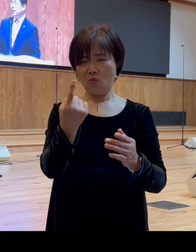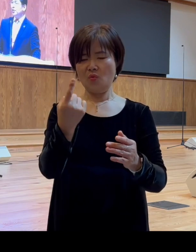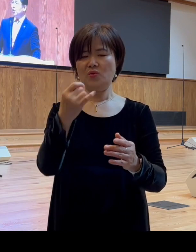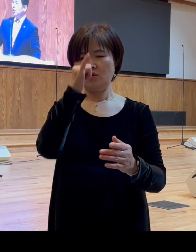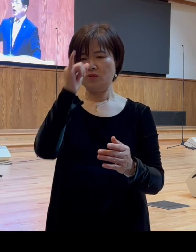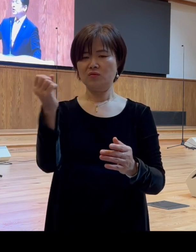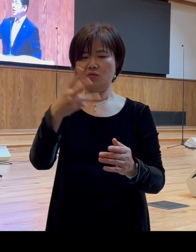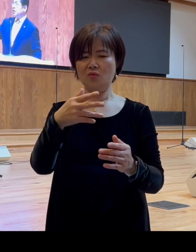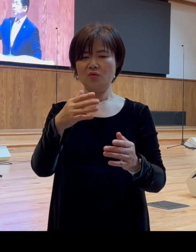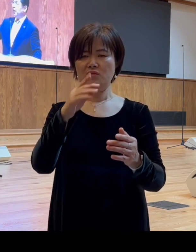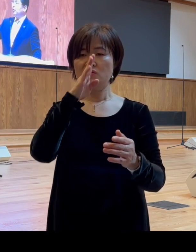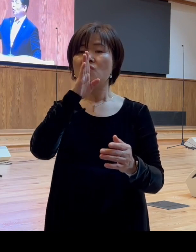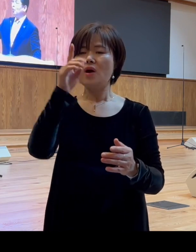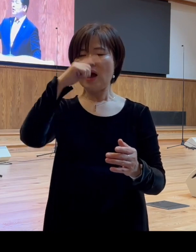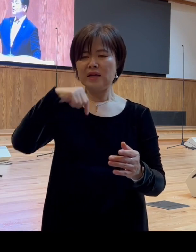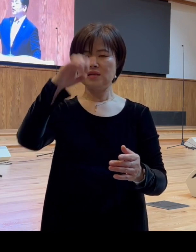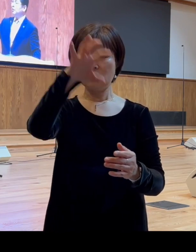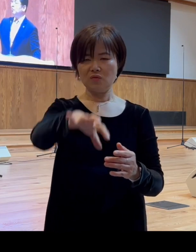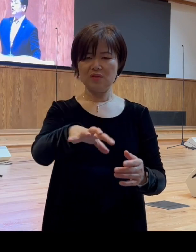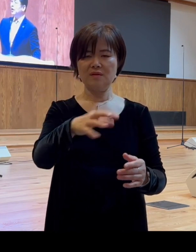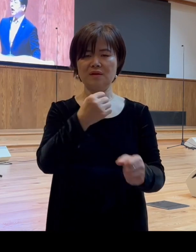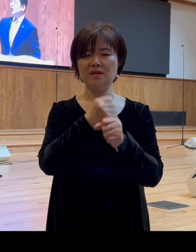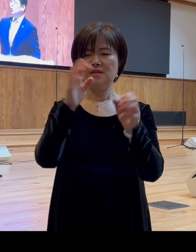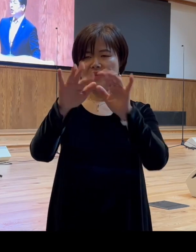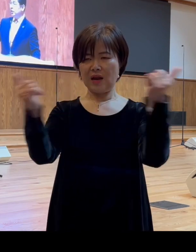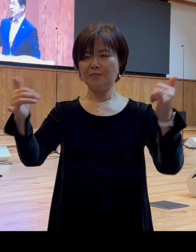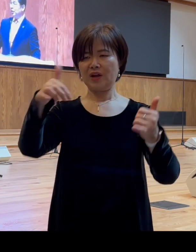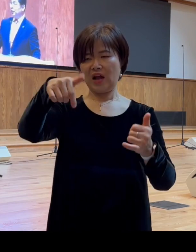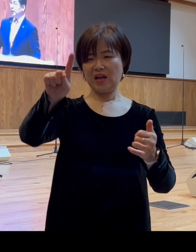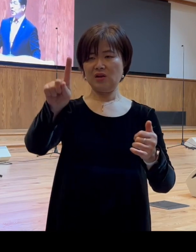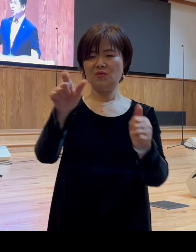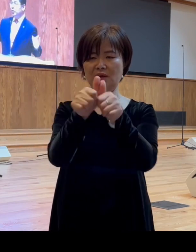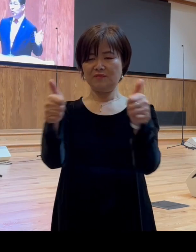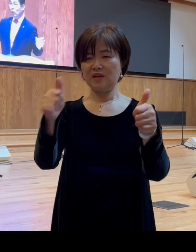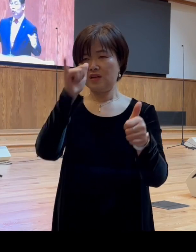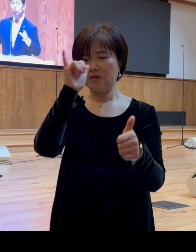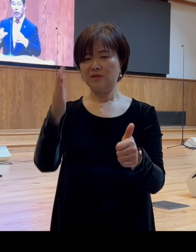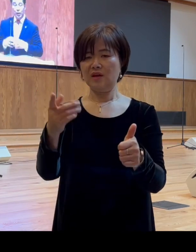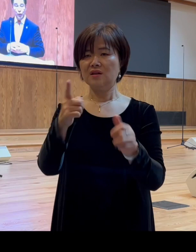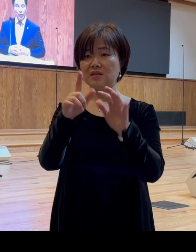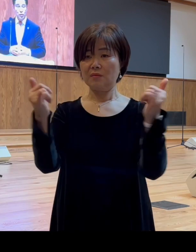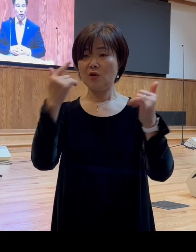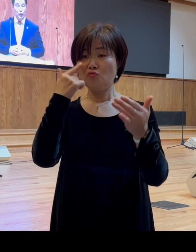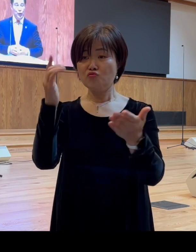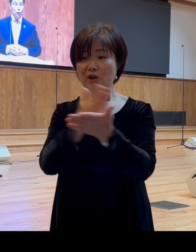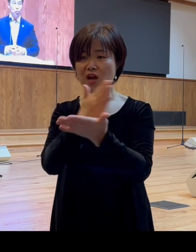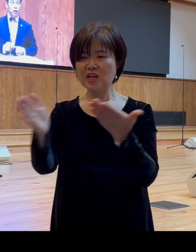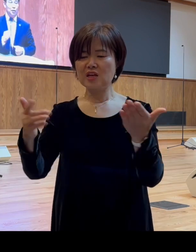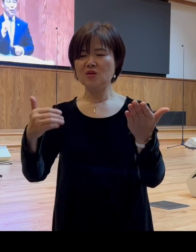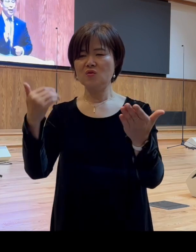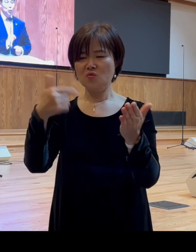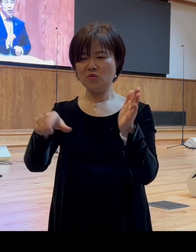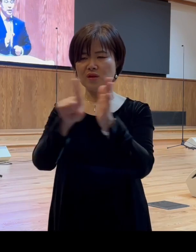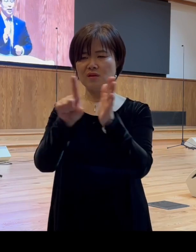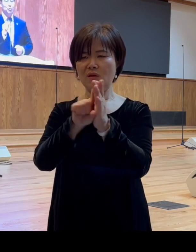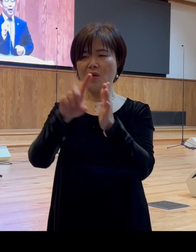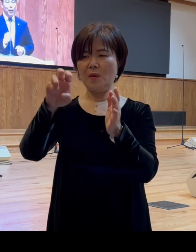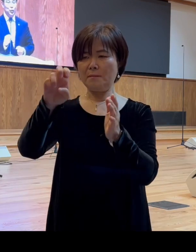아시아 지방 더벳사람 가이오가 등장합니다 그래서 그들과 구분하기 위해서 누가가 마게도냐 사람 가이오라고